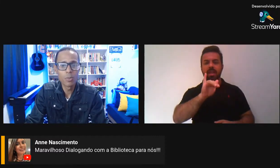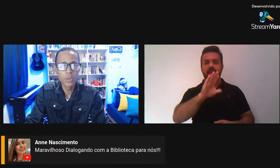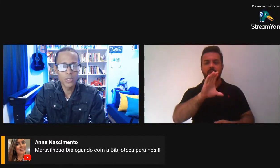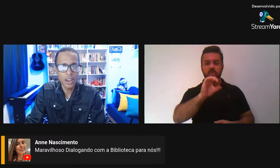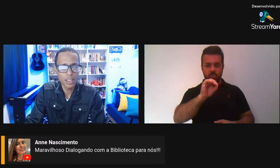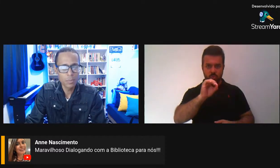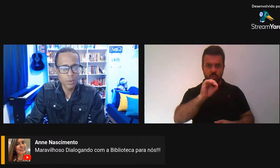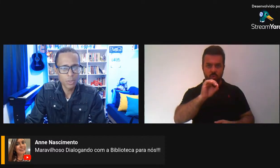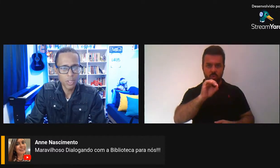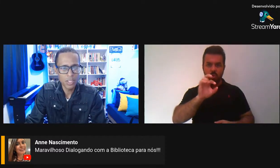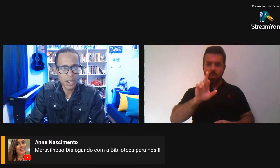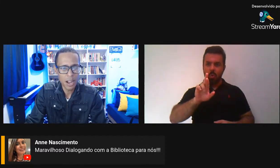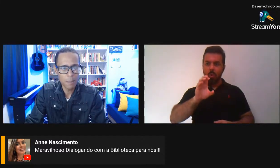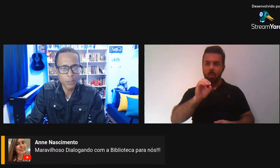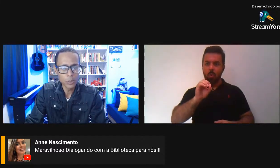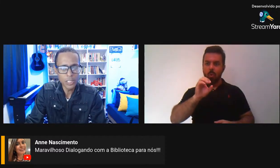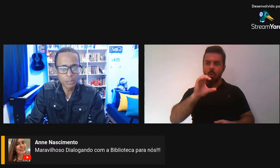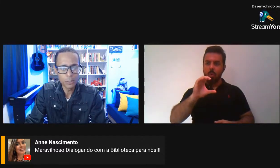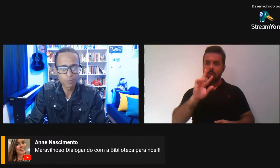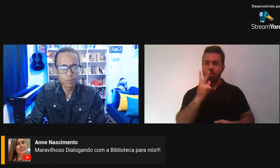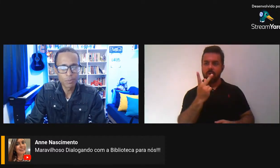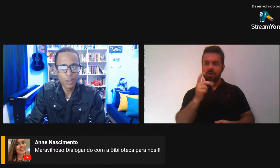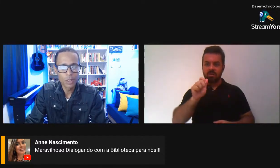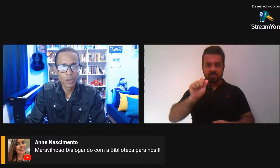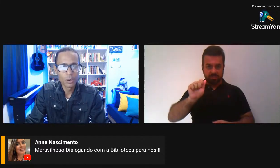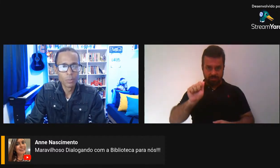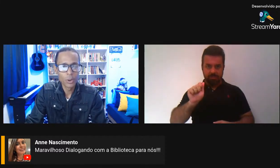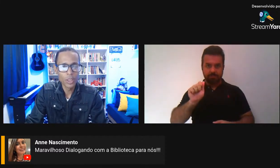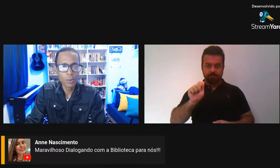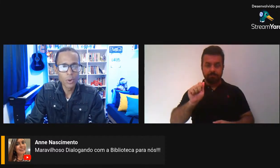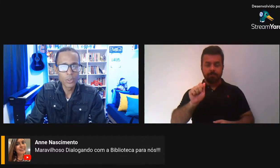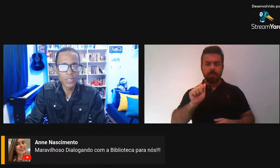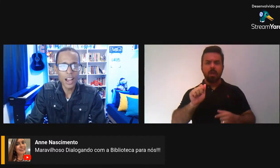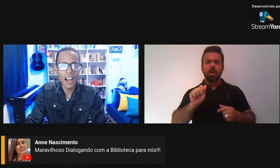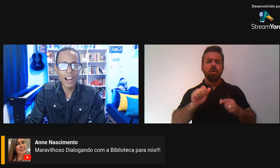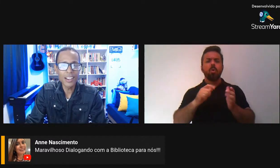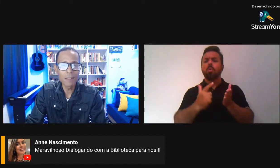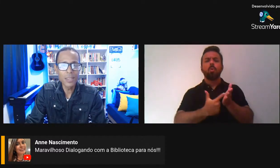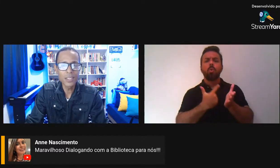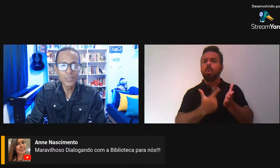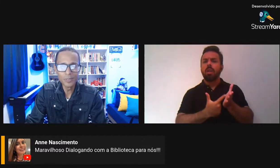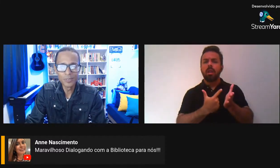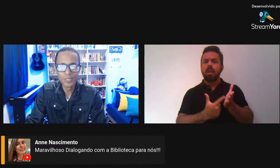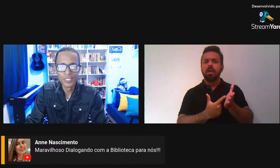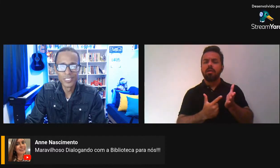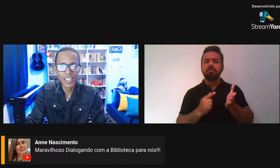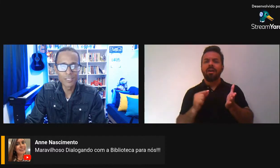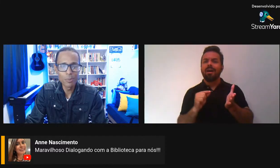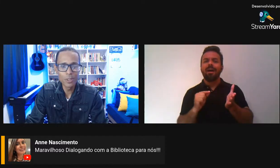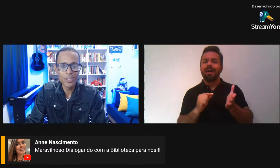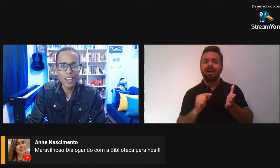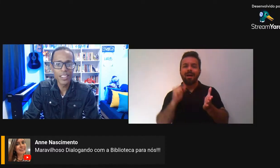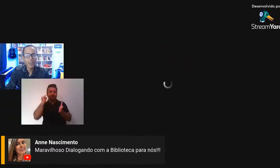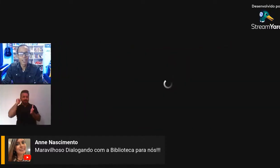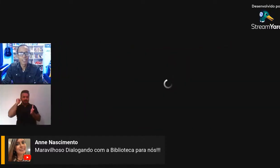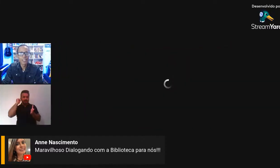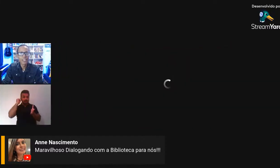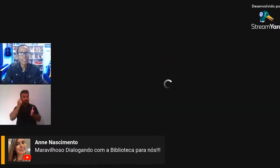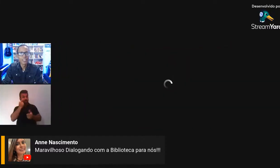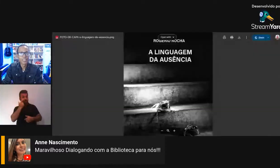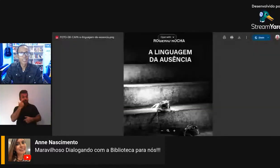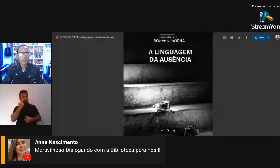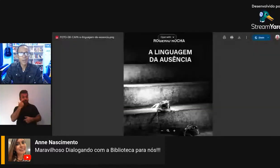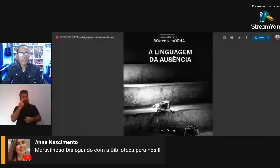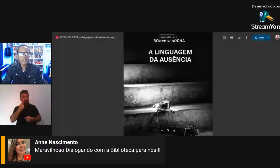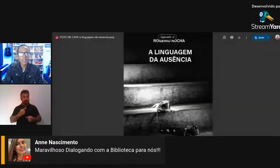Eu vou mostrar aqui para vocês a capa do livro, porque o meu está a caminho, eu vou mostrar aqui, olha,